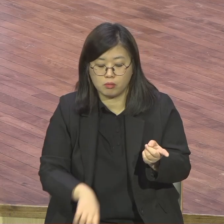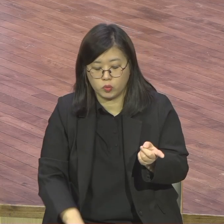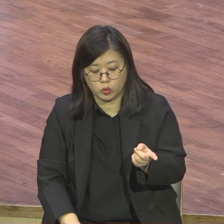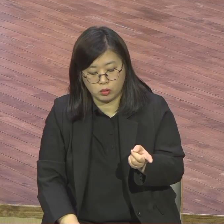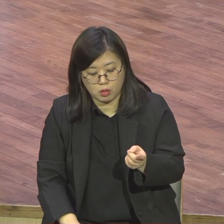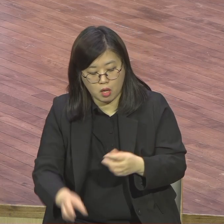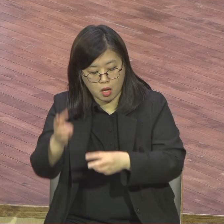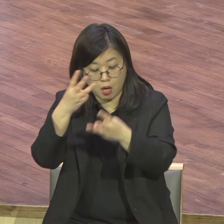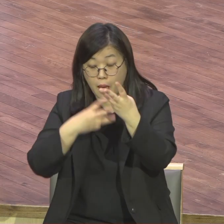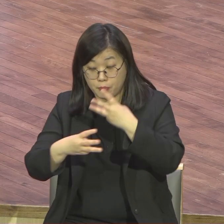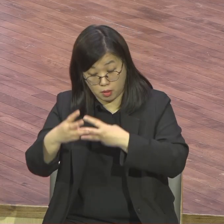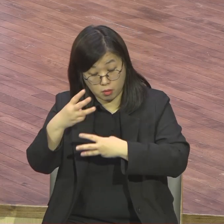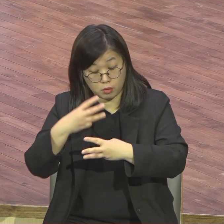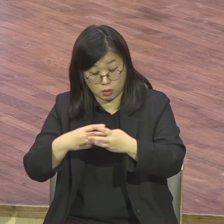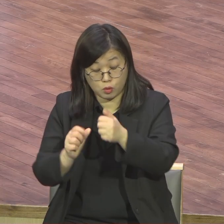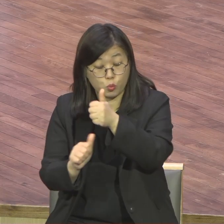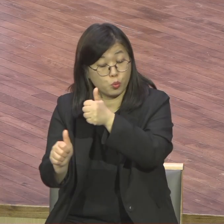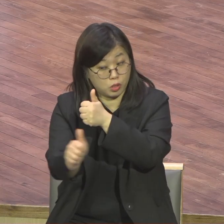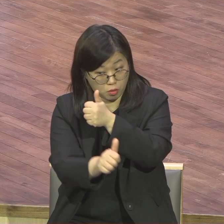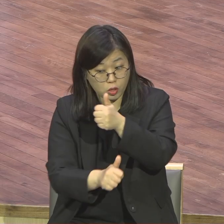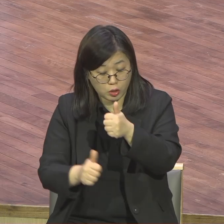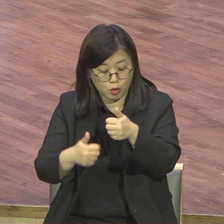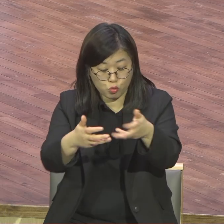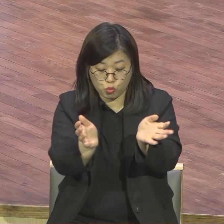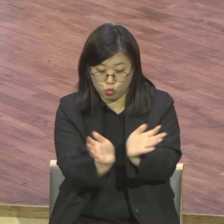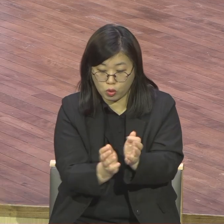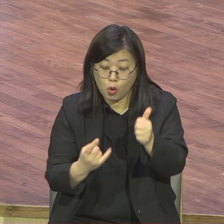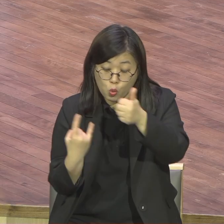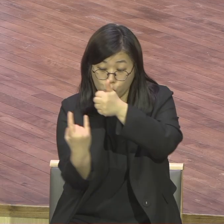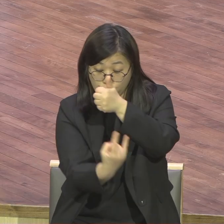그리고 중요합니다 미디어 위원회